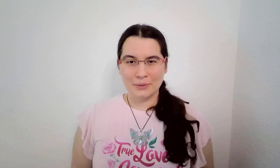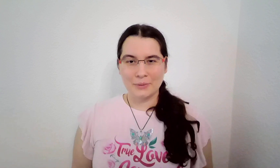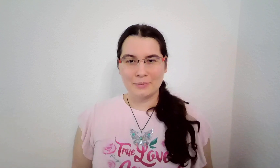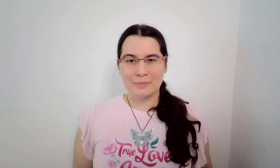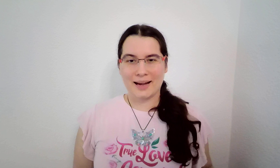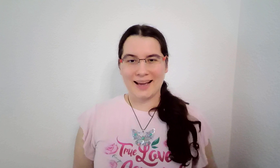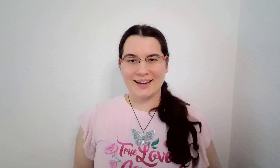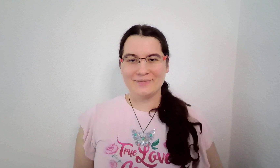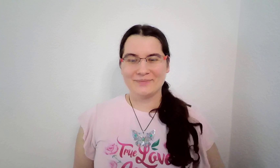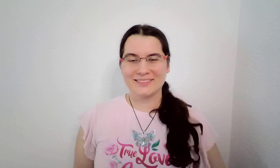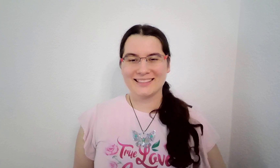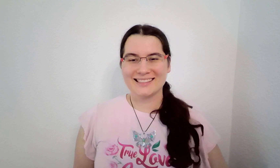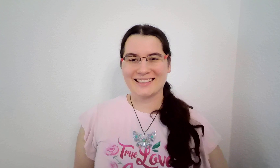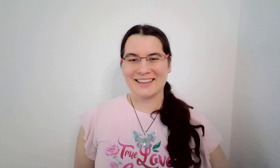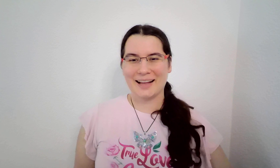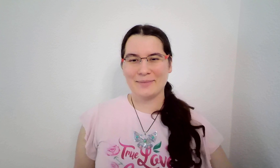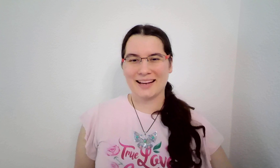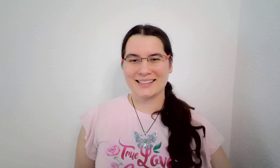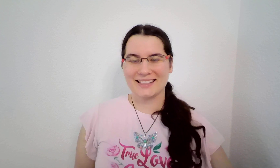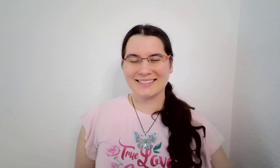paráda, skvělá práce.